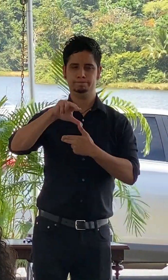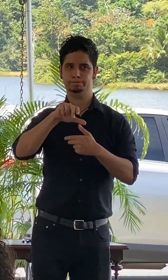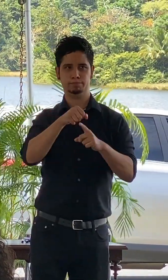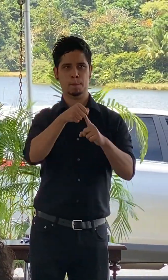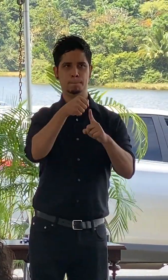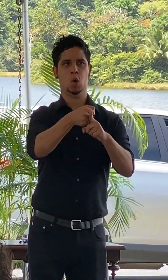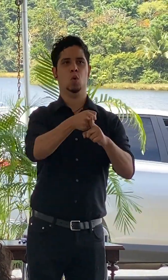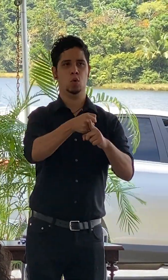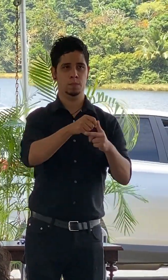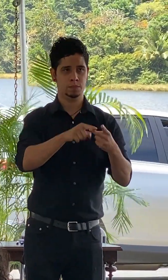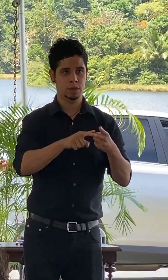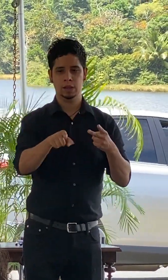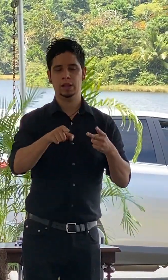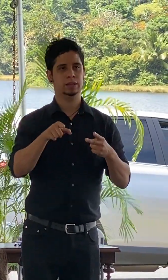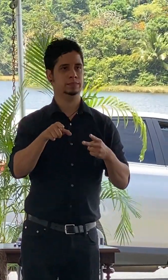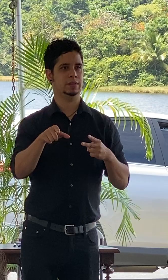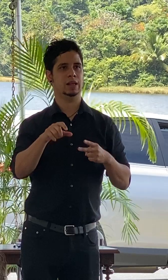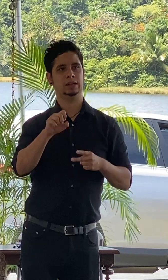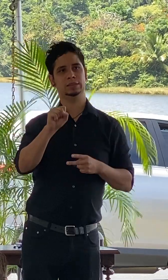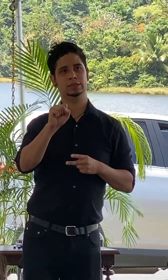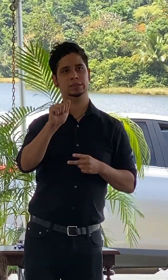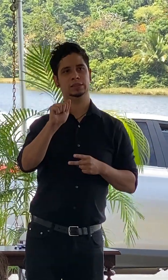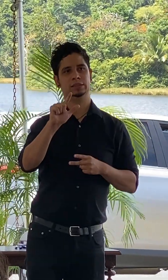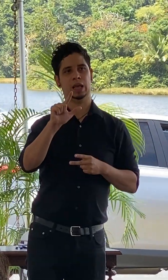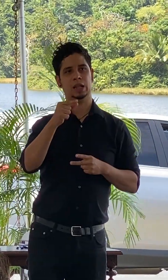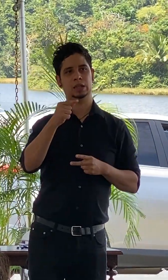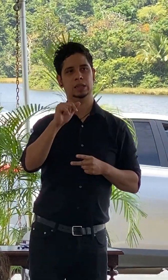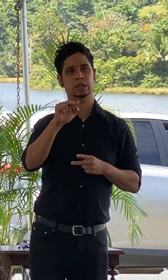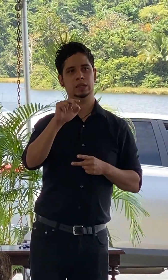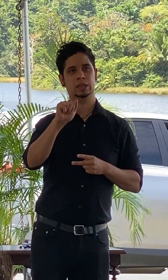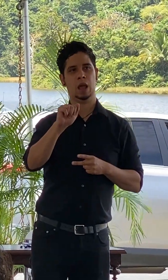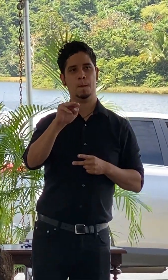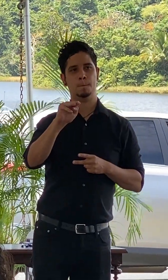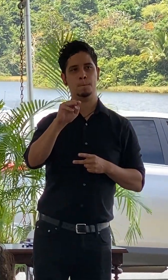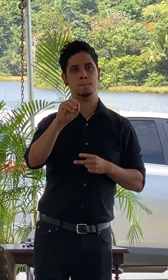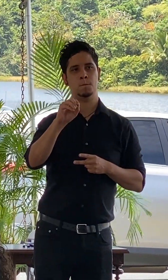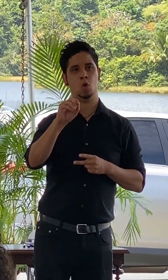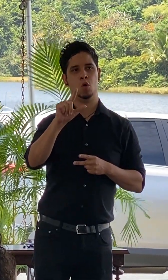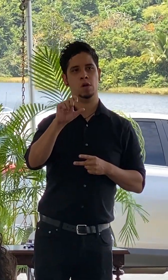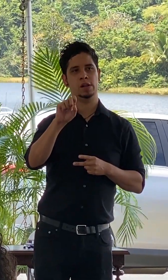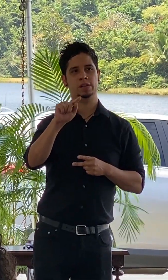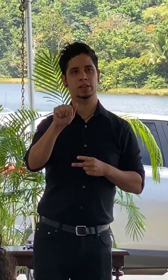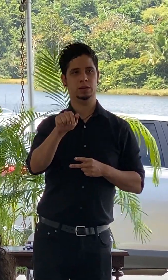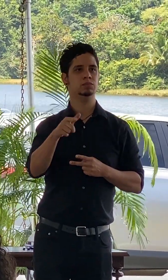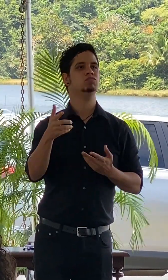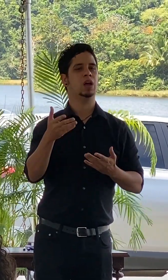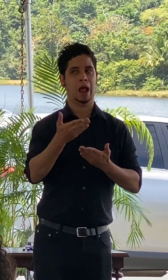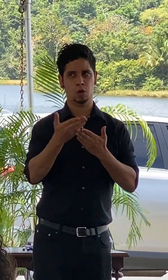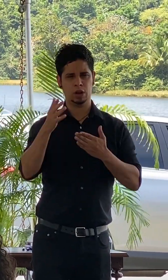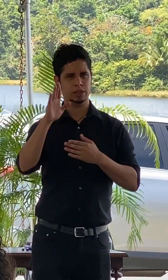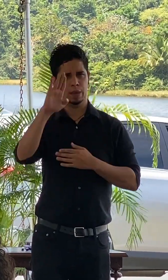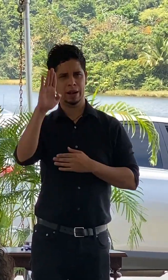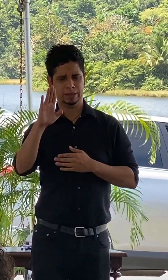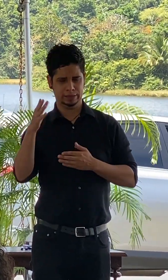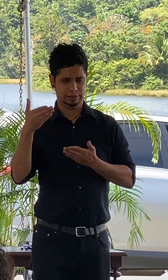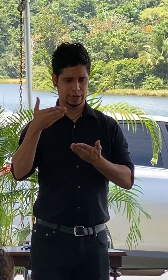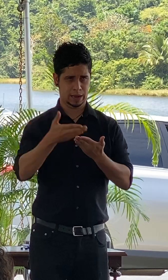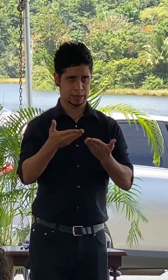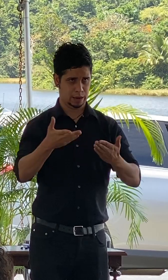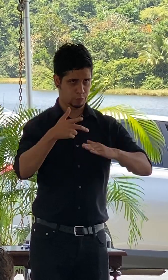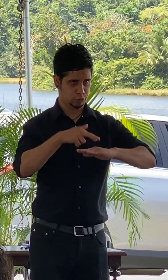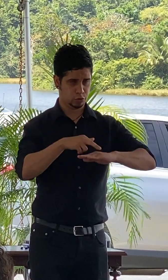salvinia molesta eso es un hecho de oriundo del sur de brasil que lo trae precisamente